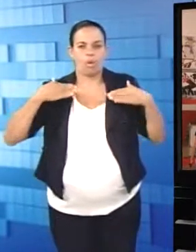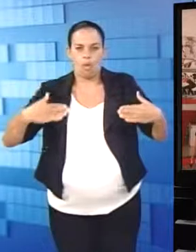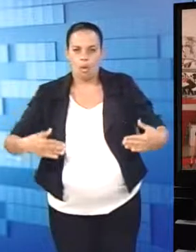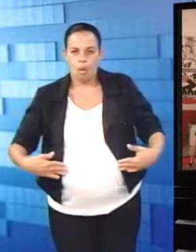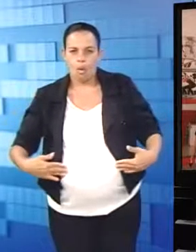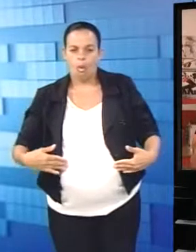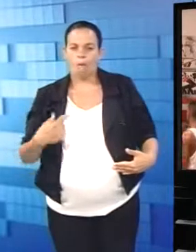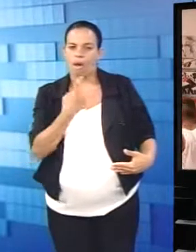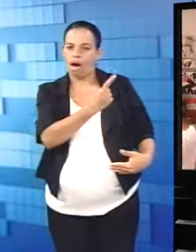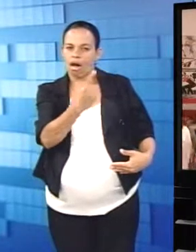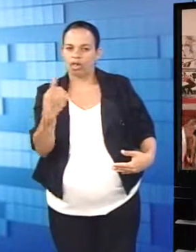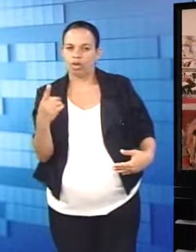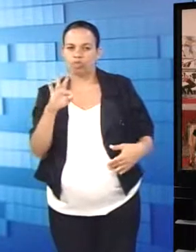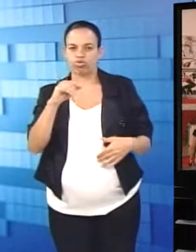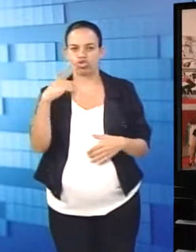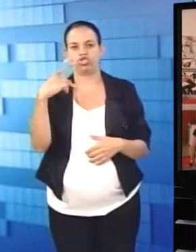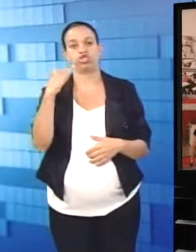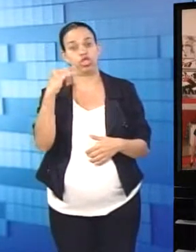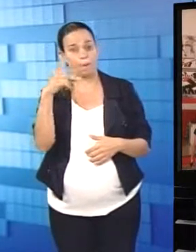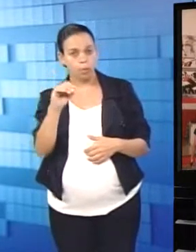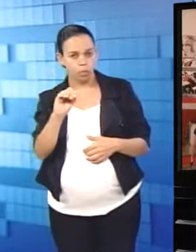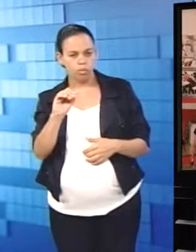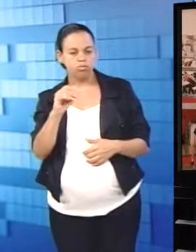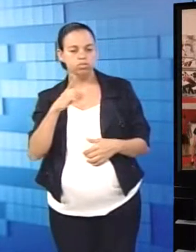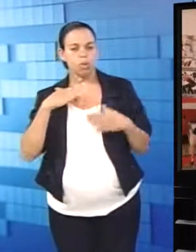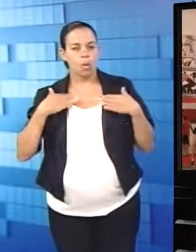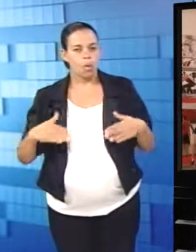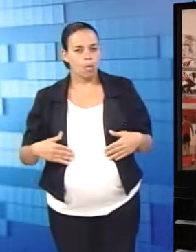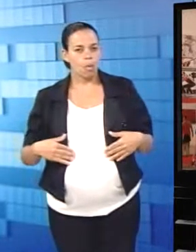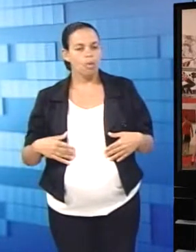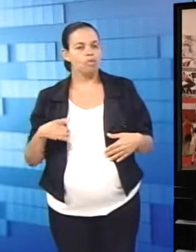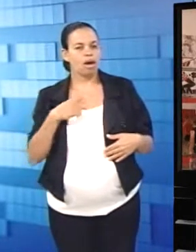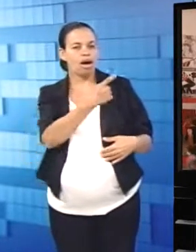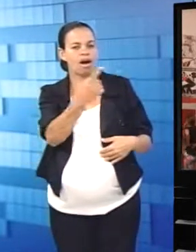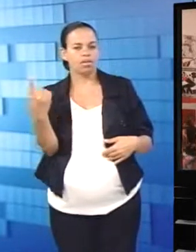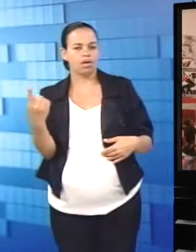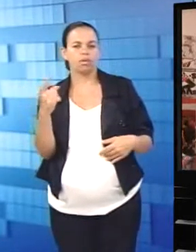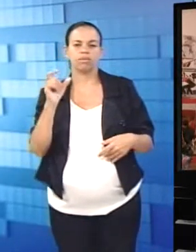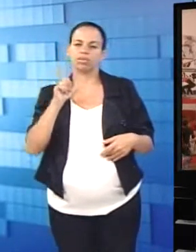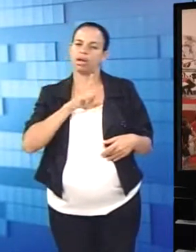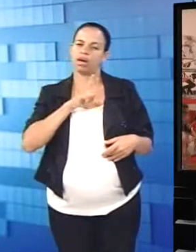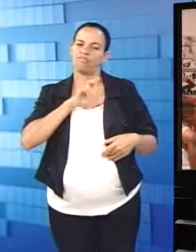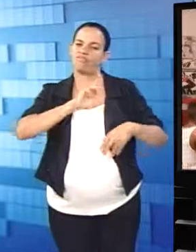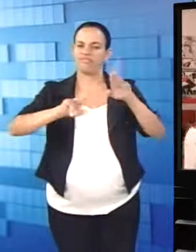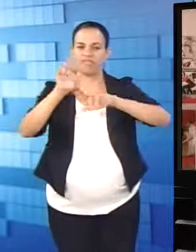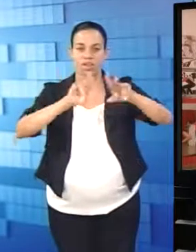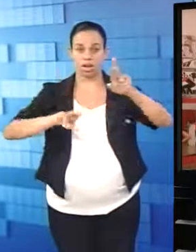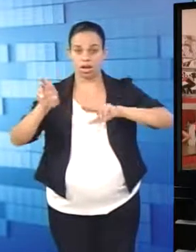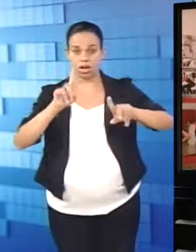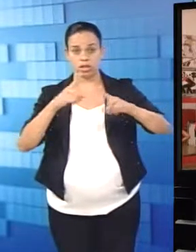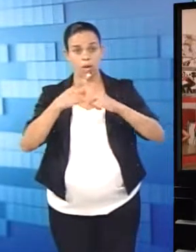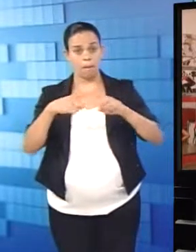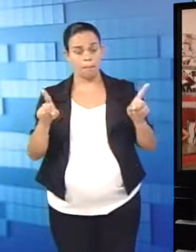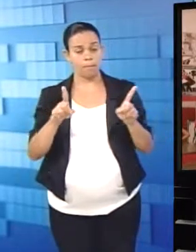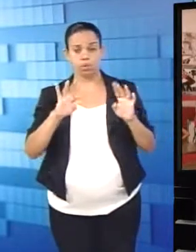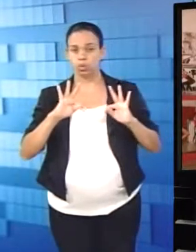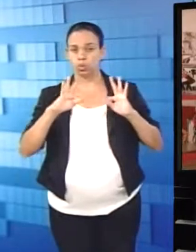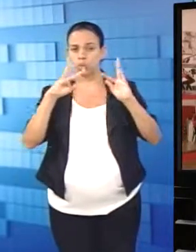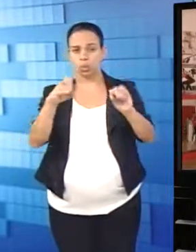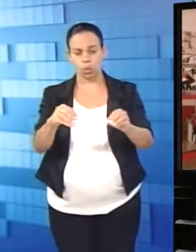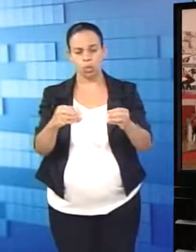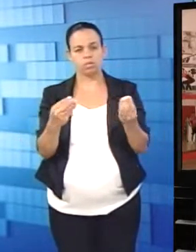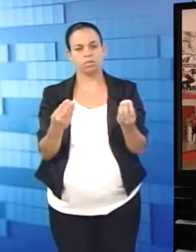tipo de corpo e um tipo de físico, né. Então, cada pessoa vai funcionar de uma forma. Mas, todo mundo tá